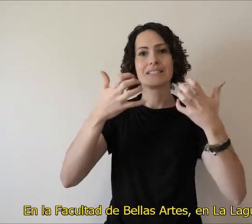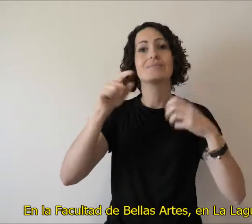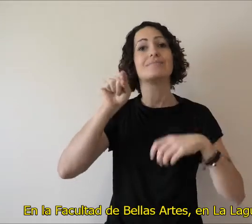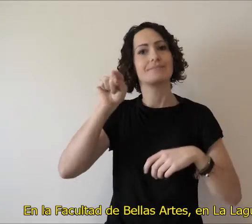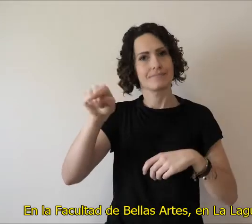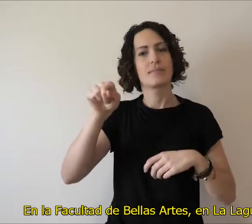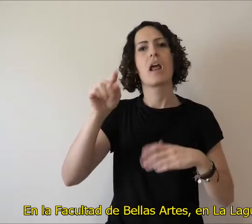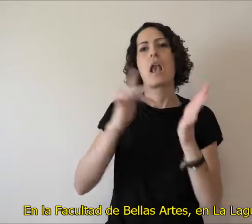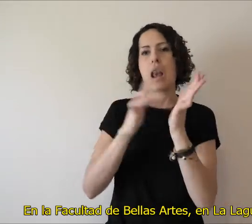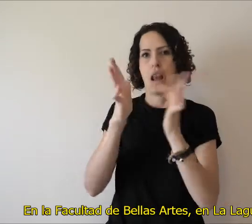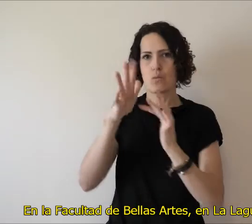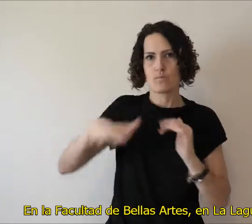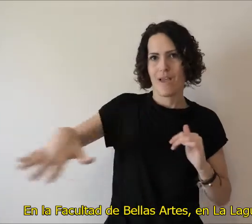en La Laguna.